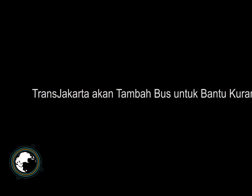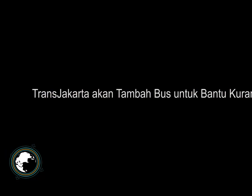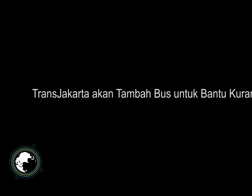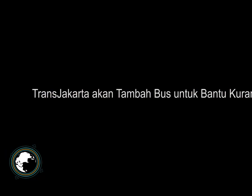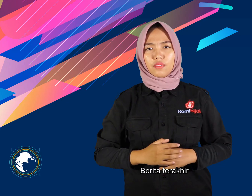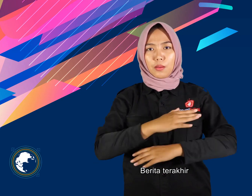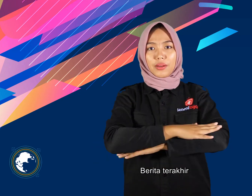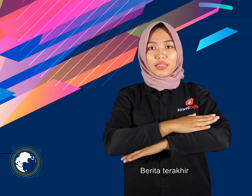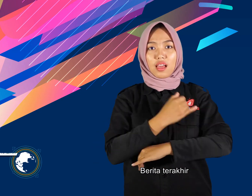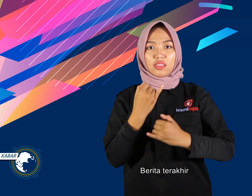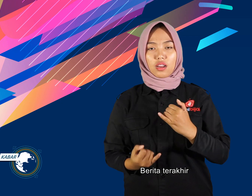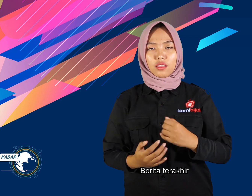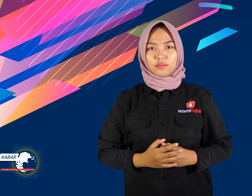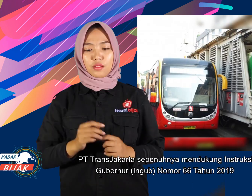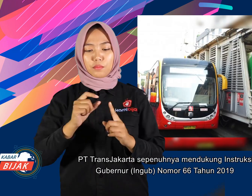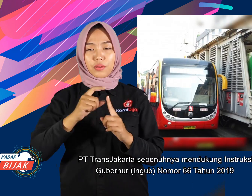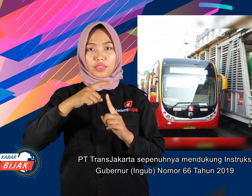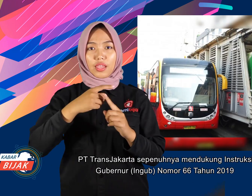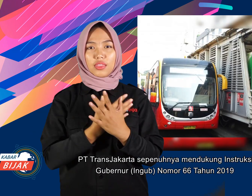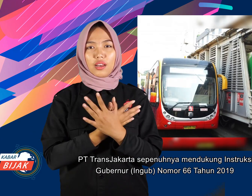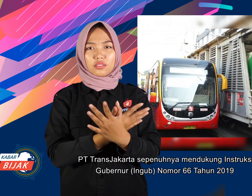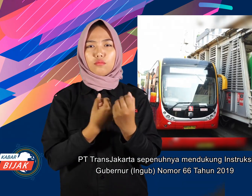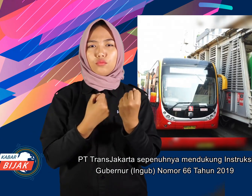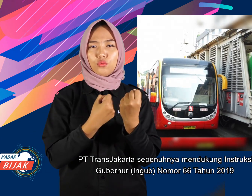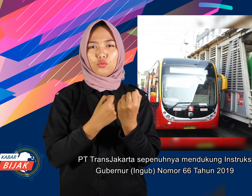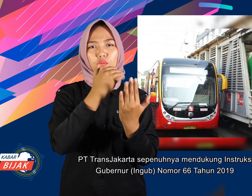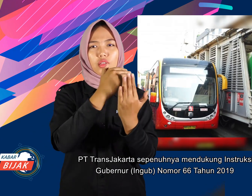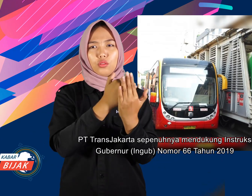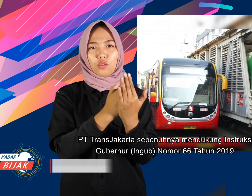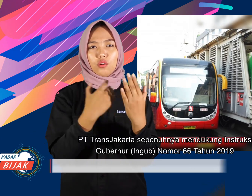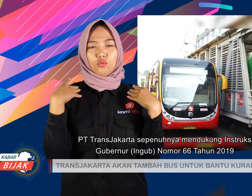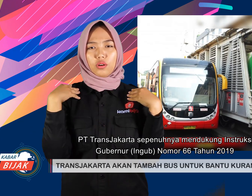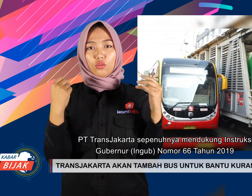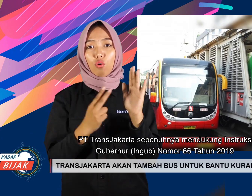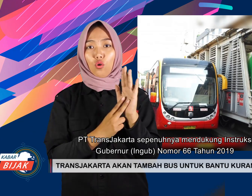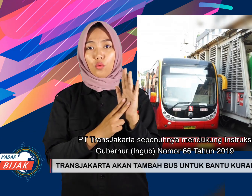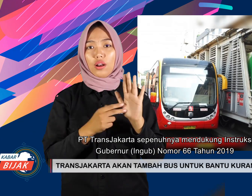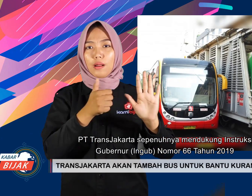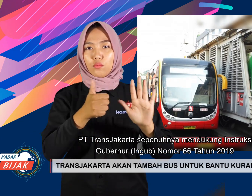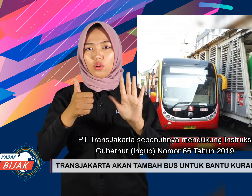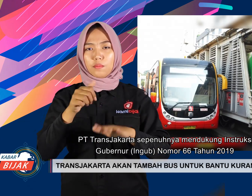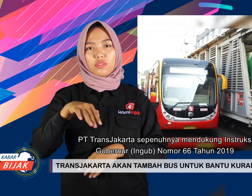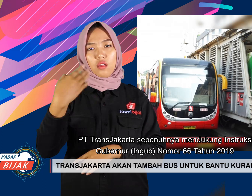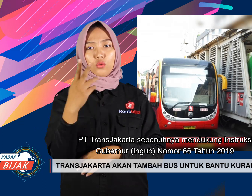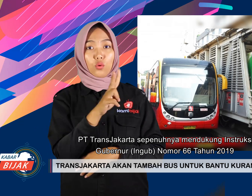Berita terakhir PT Transjakarta sepenuhnya mendukung Instruksi Gubernur atau INGUP nomor 66 tahun